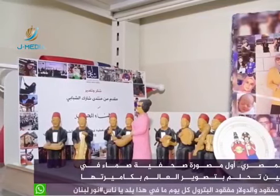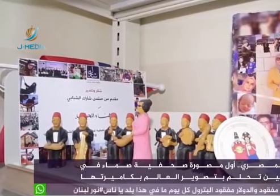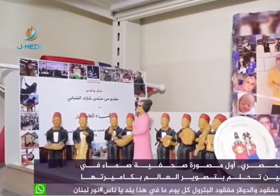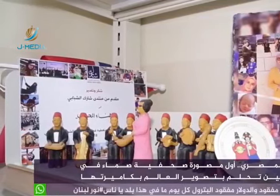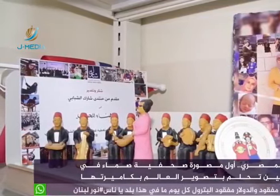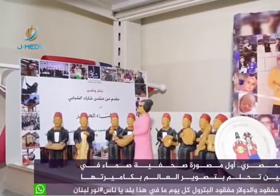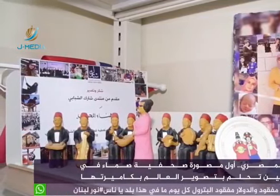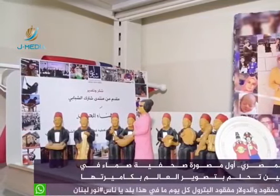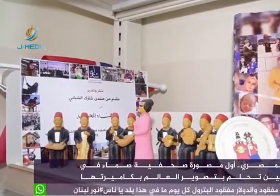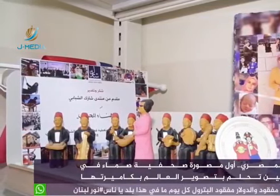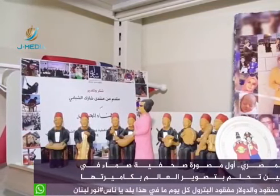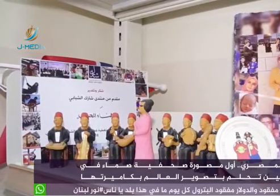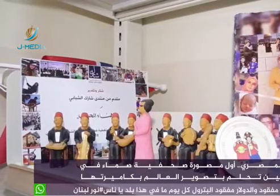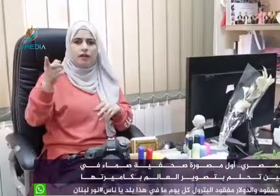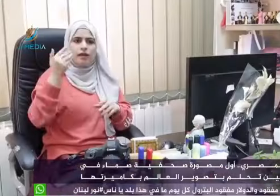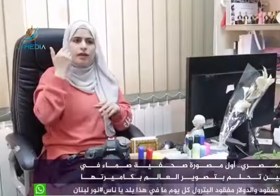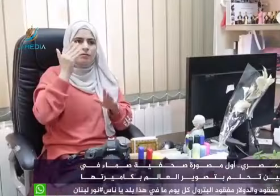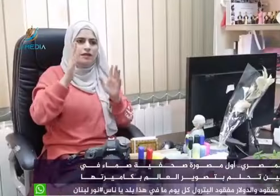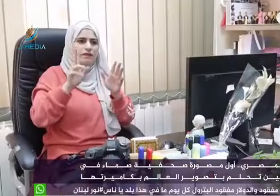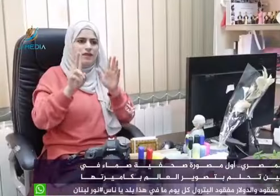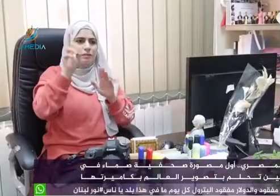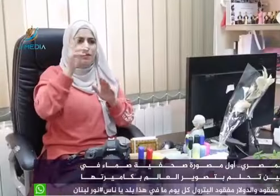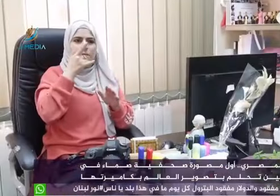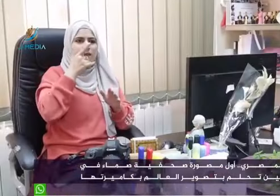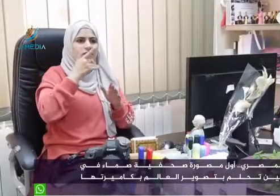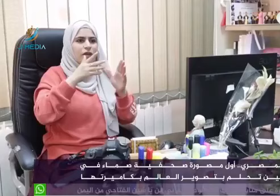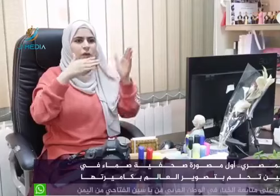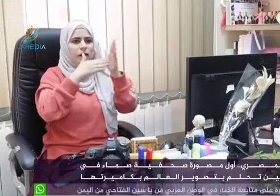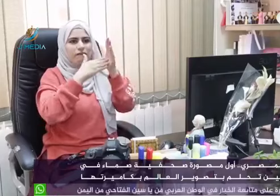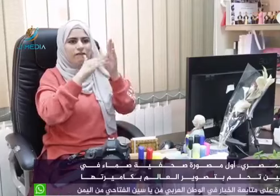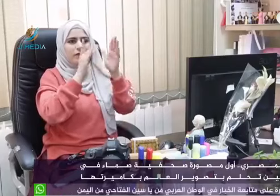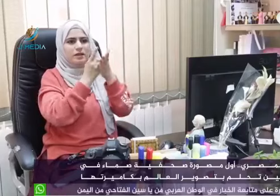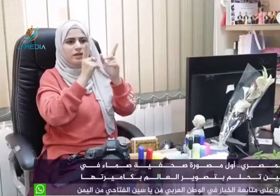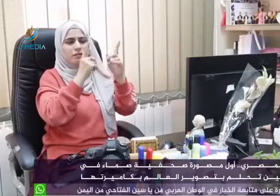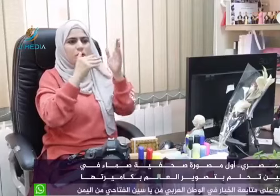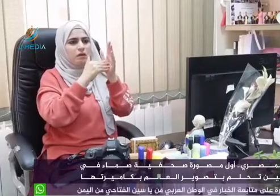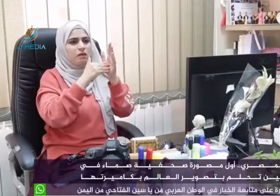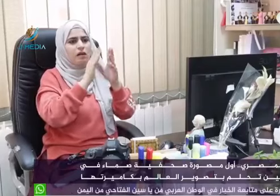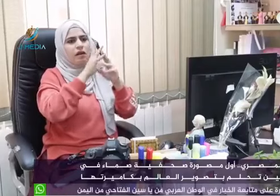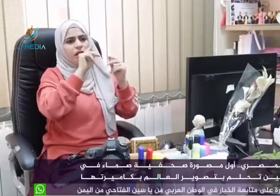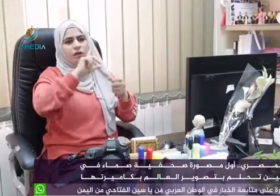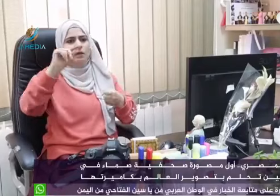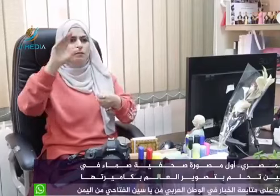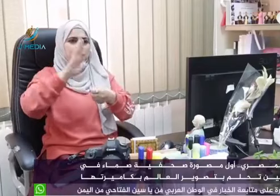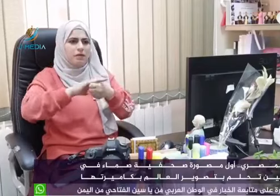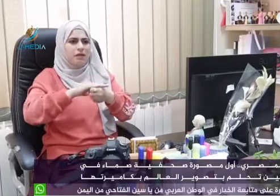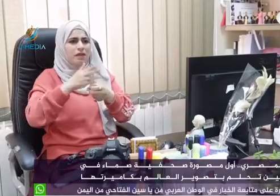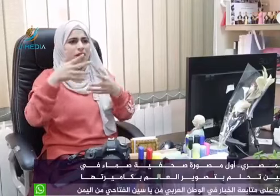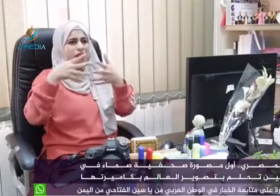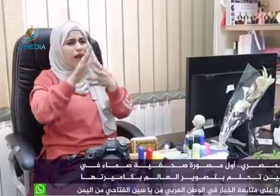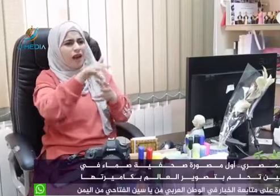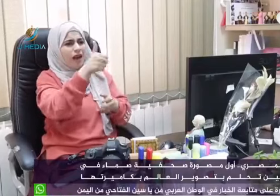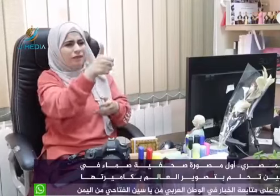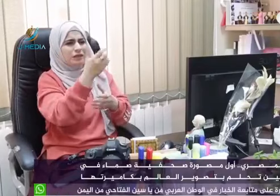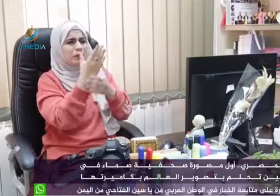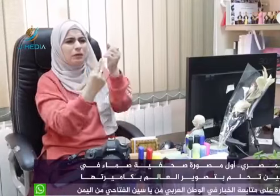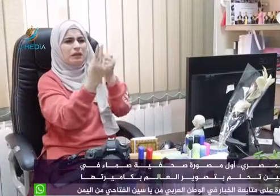بالمدرسة الإسلامية كنت أنا وأختي هبة بصف سابع طبعاً ما كان في صوف أعلى